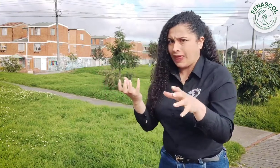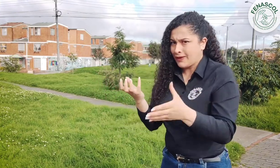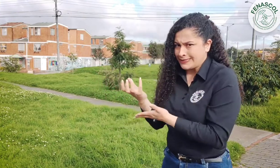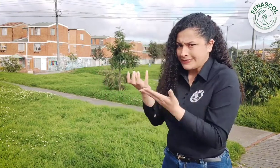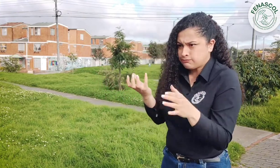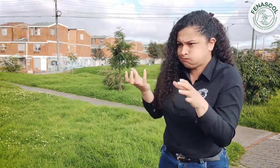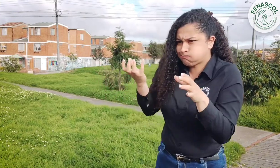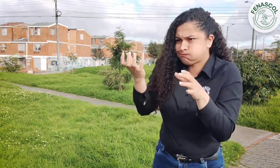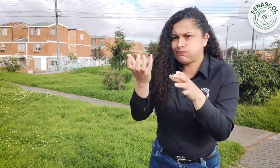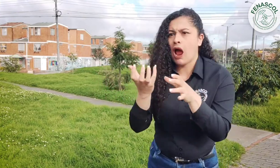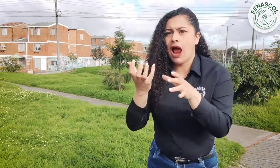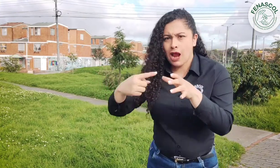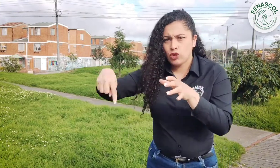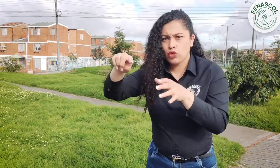COVID-19.